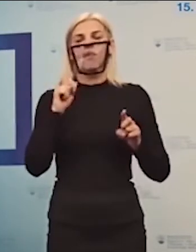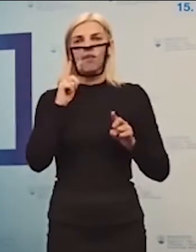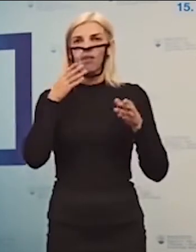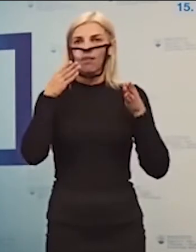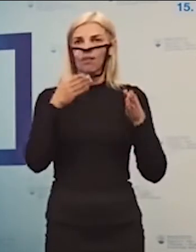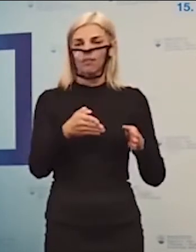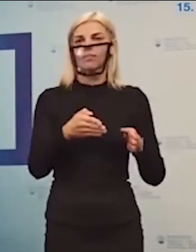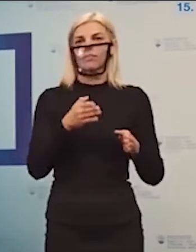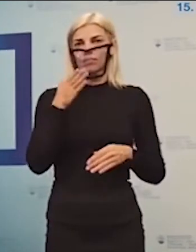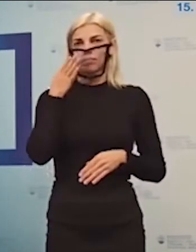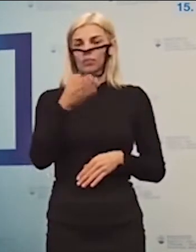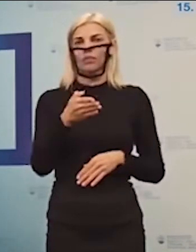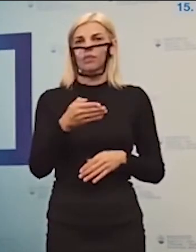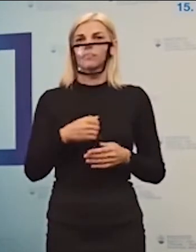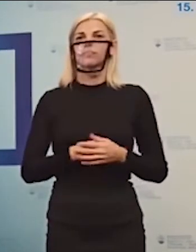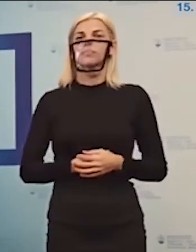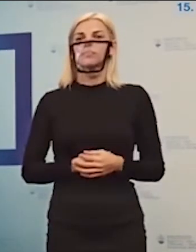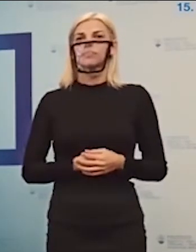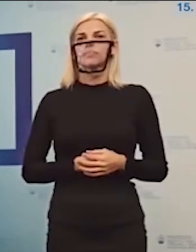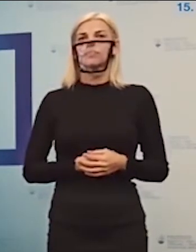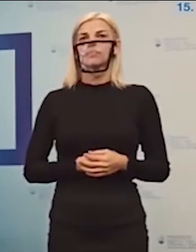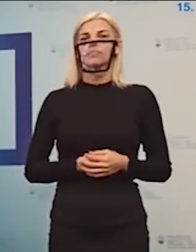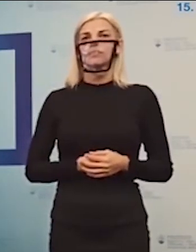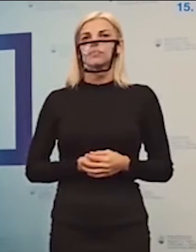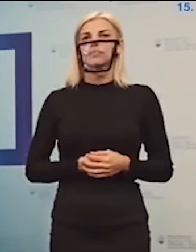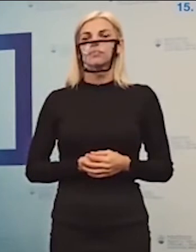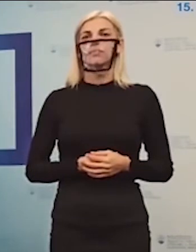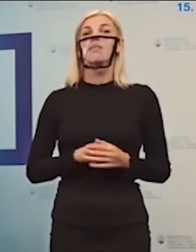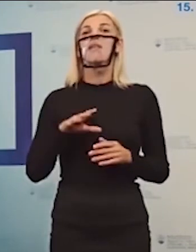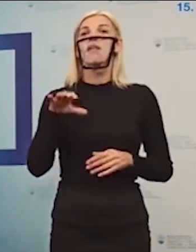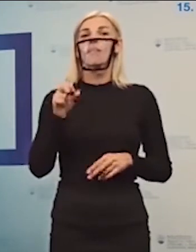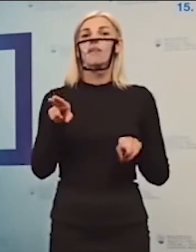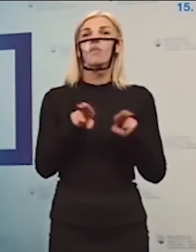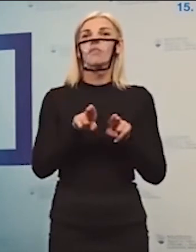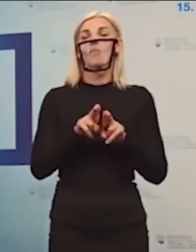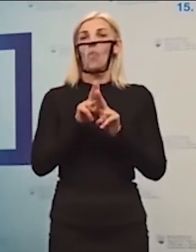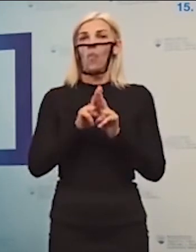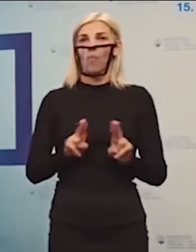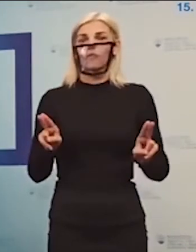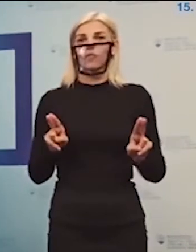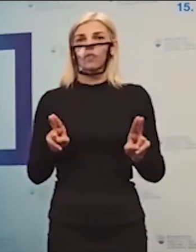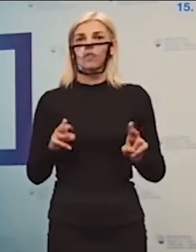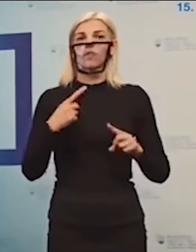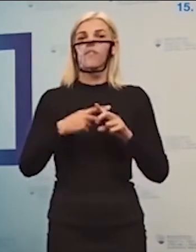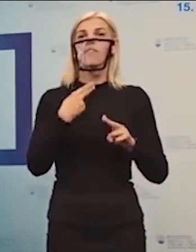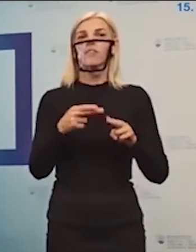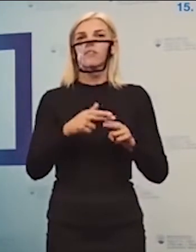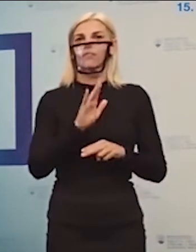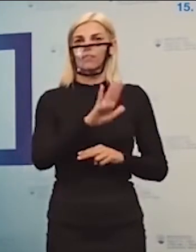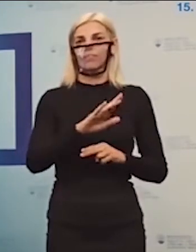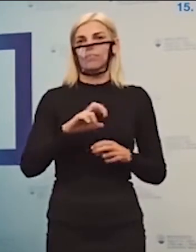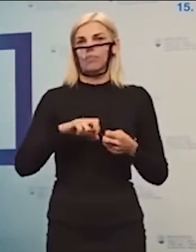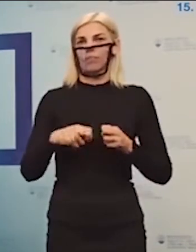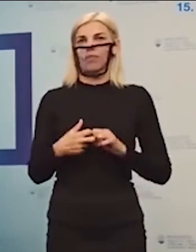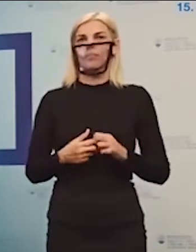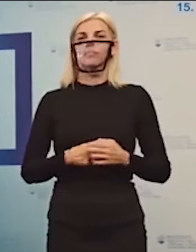vysporiadavať spádovosť materských škôl, aby sme rodičom umožnili a vyriešili problém, ktorý by mohli